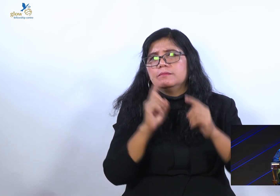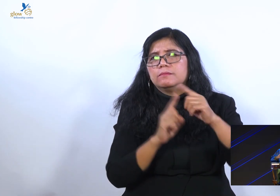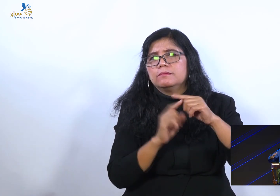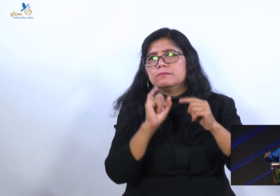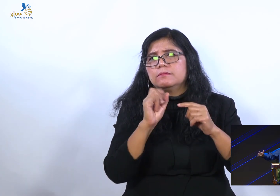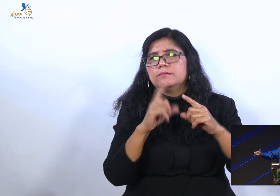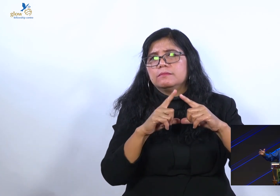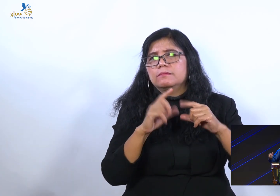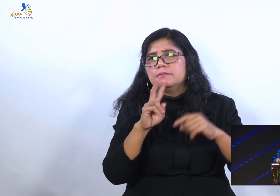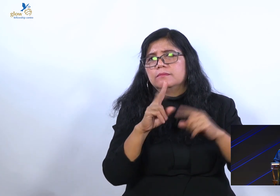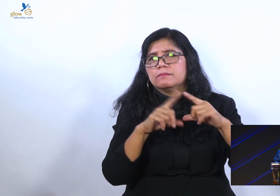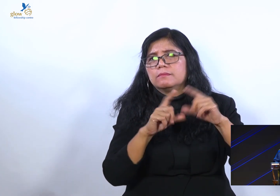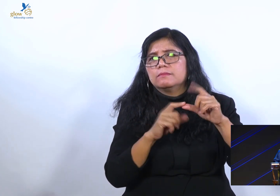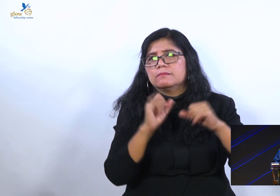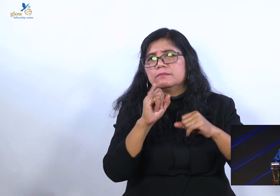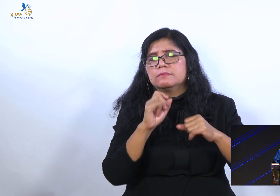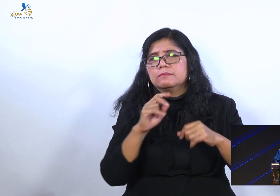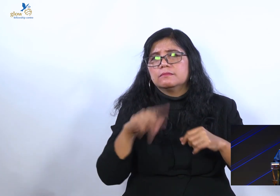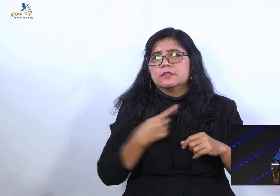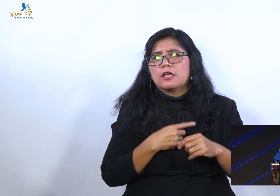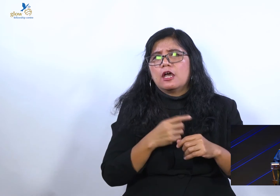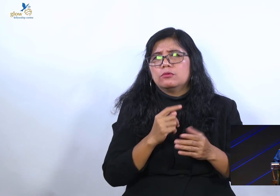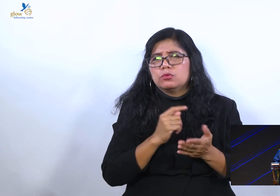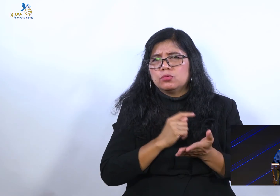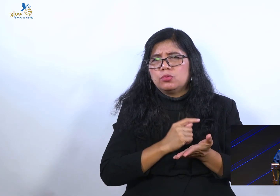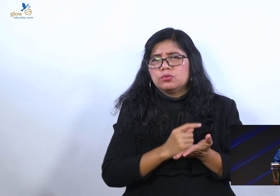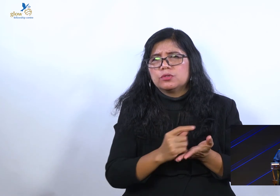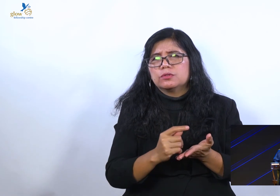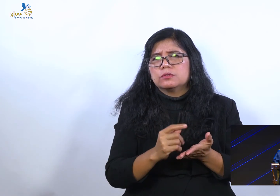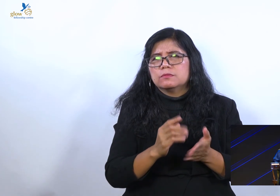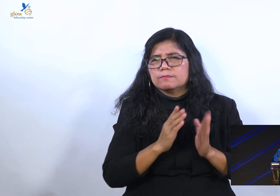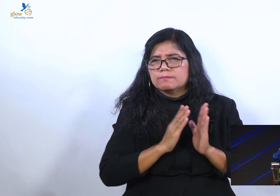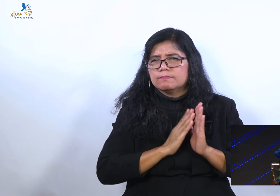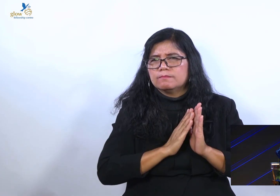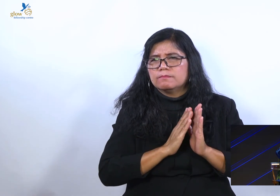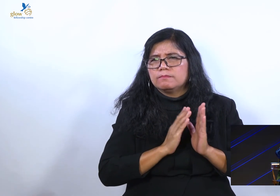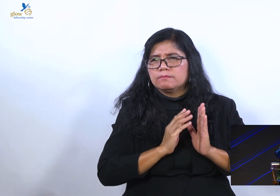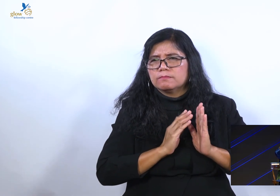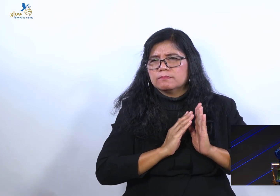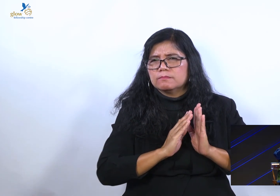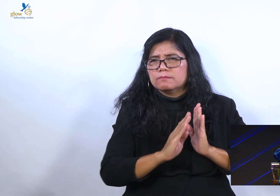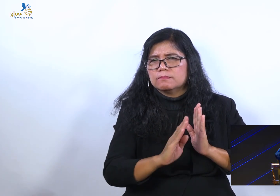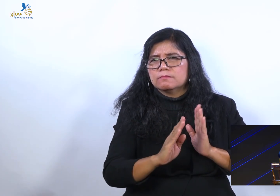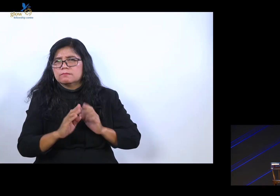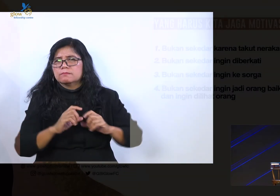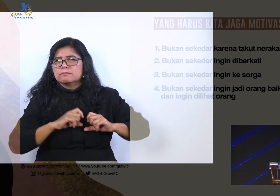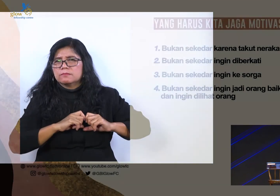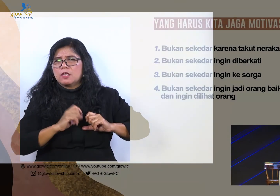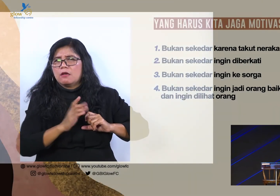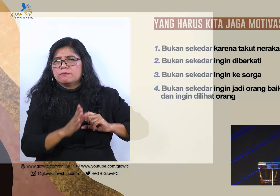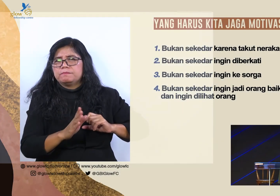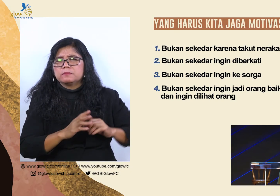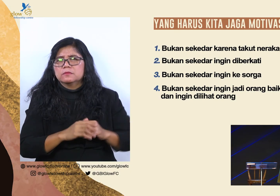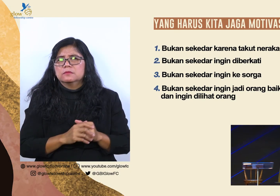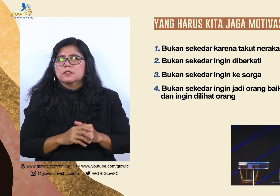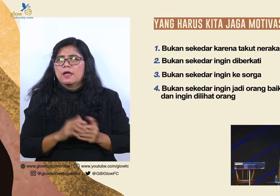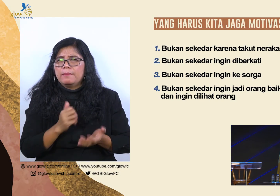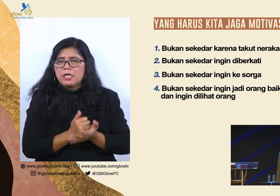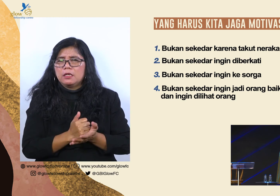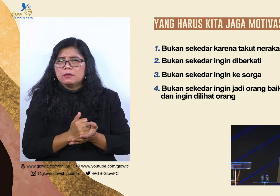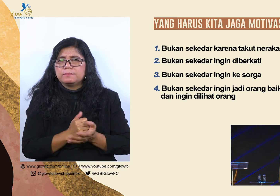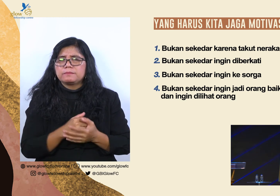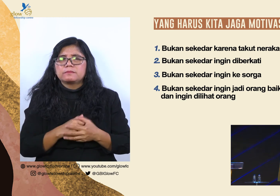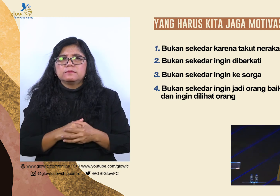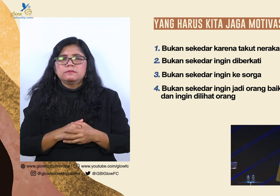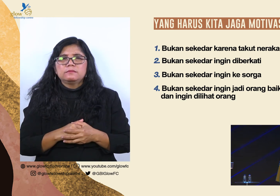Rindu melihat kerajaan Allah diperluas. Dan rindu melihat kemuliaan Tuhan dinyatakan. Yang terakhir saya udah pemain